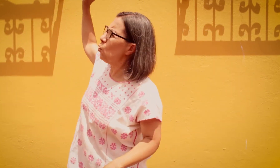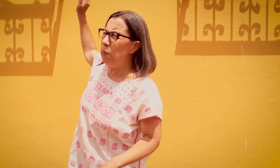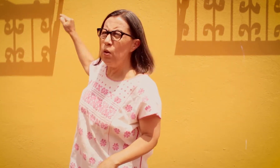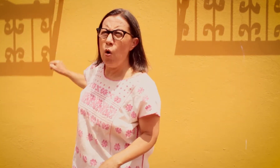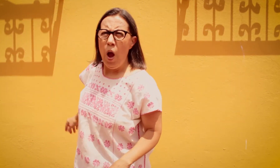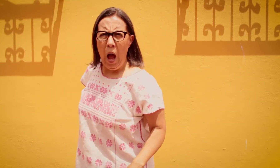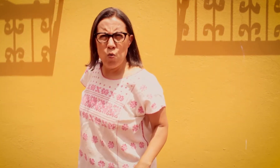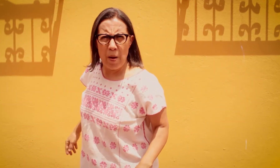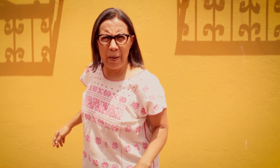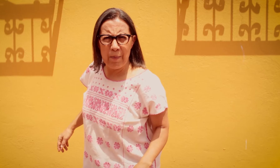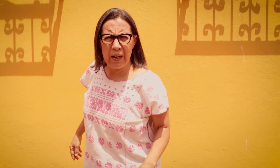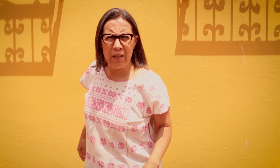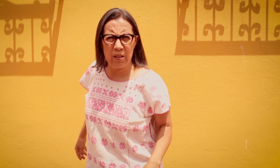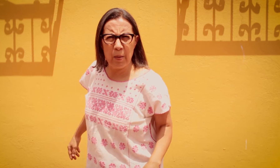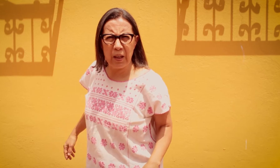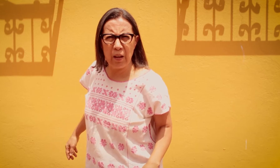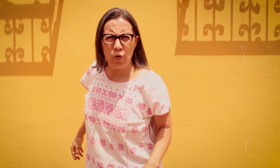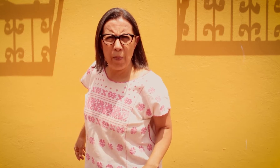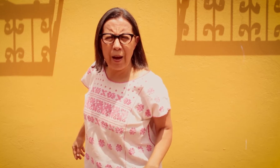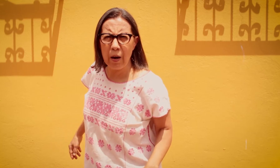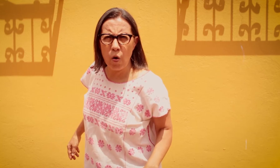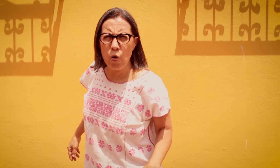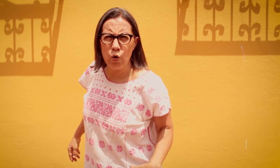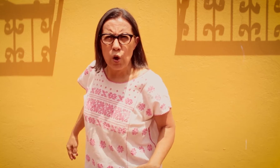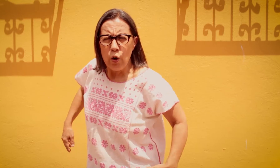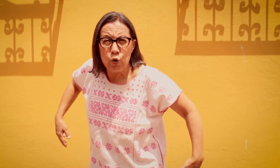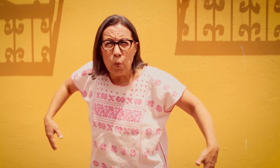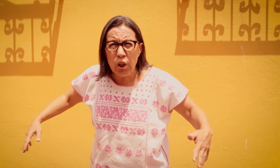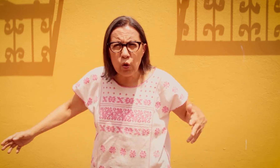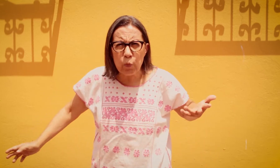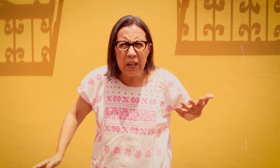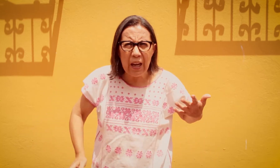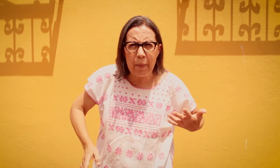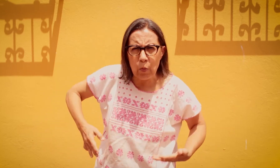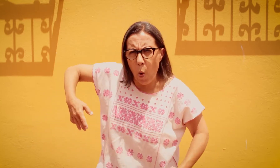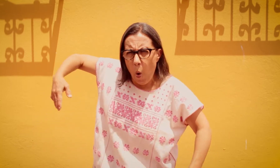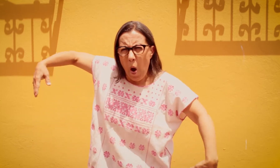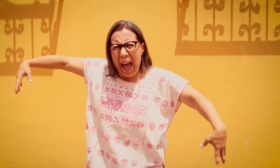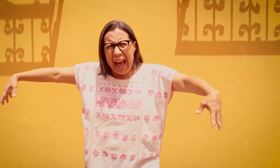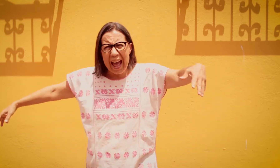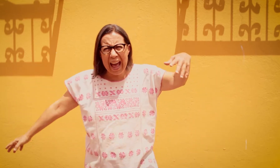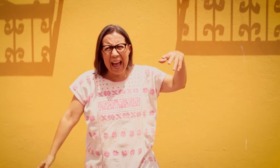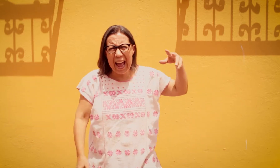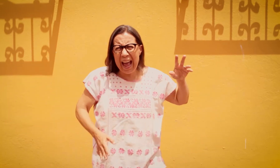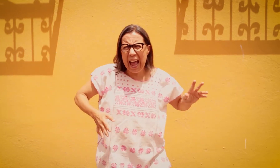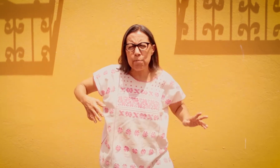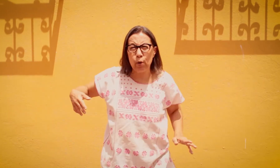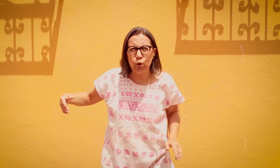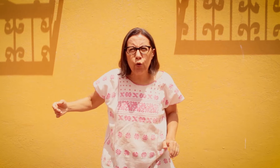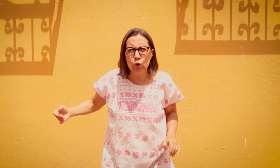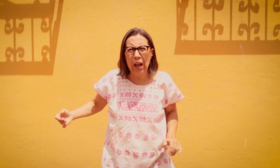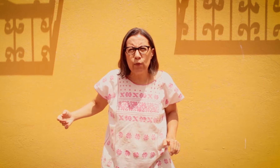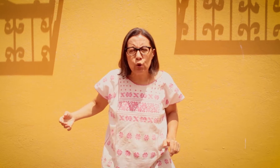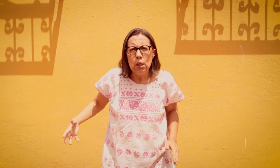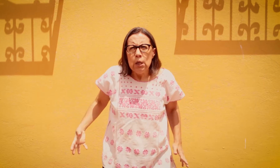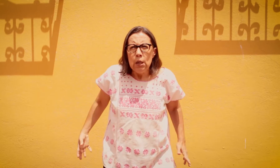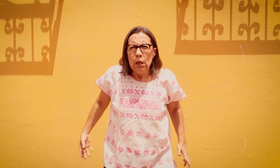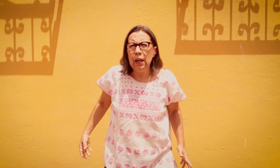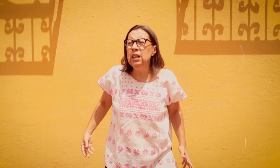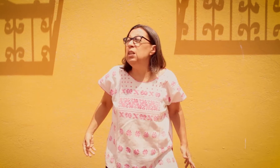subido a una palmera y estaba tratando de bajar cocos. Los monitos brincaban por todos lados. Andy